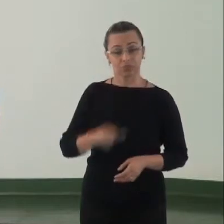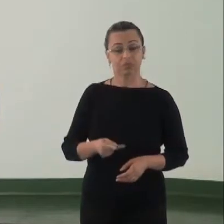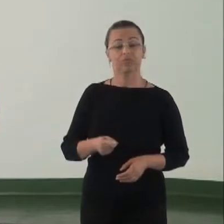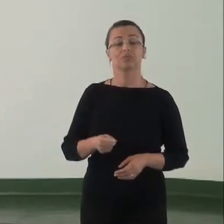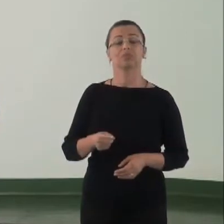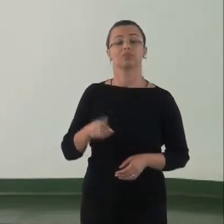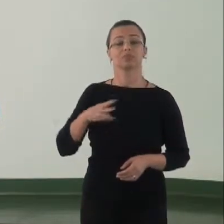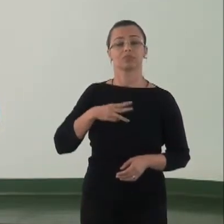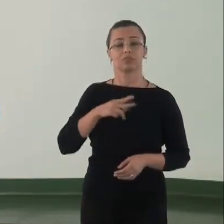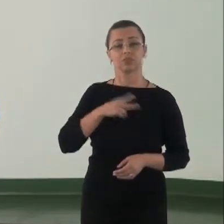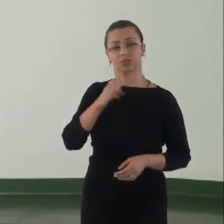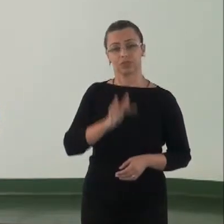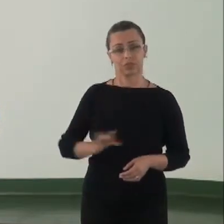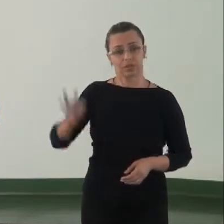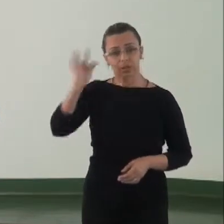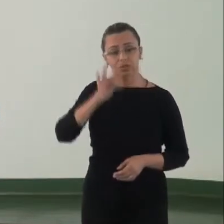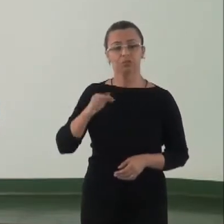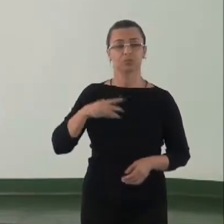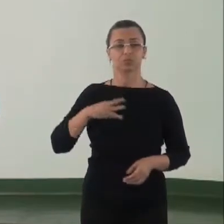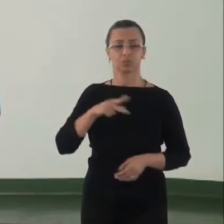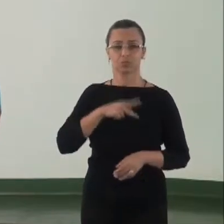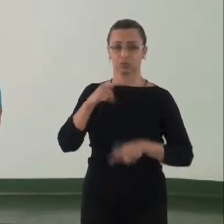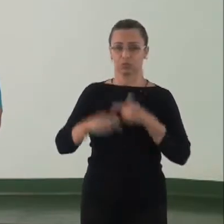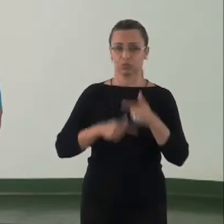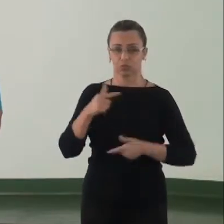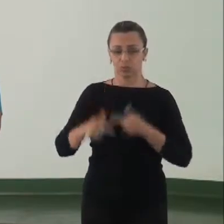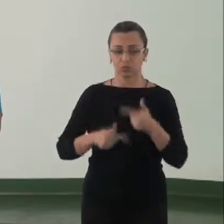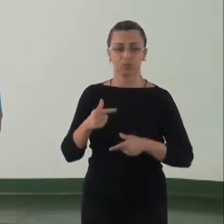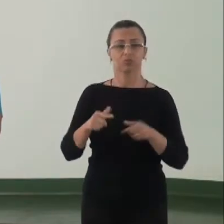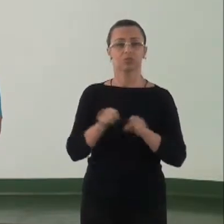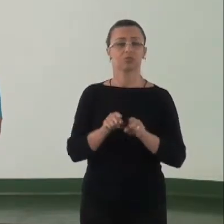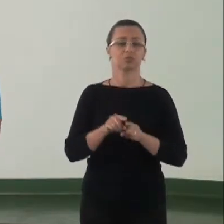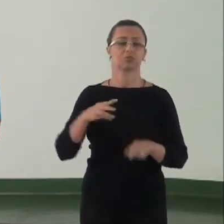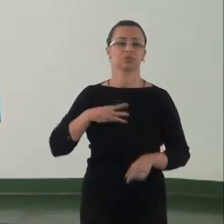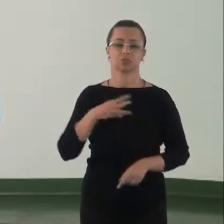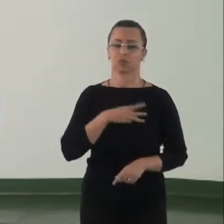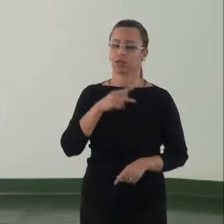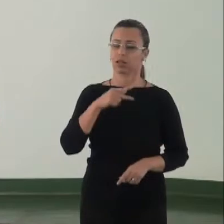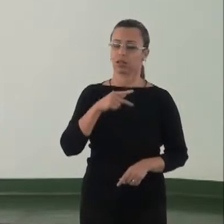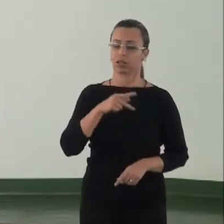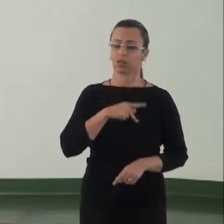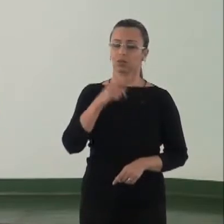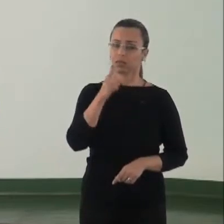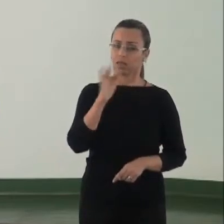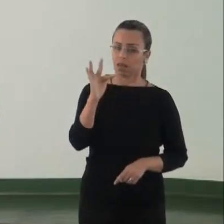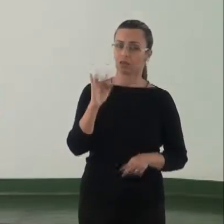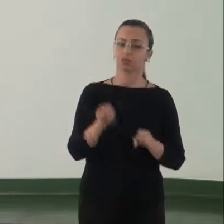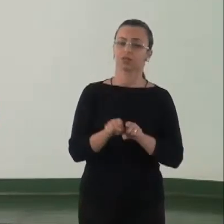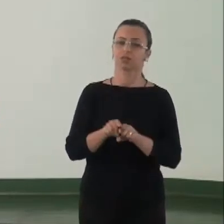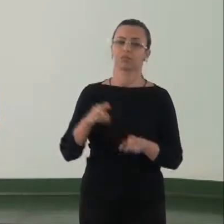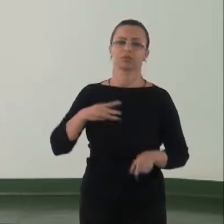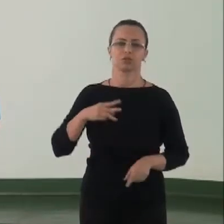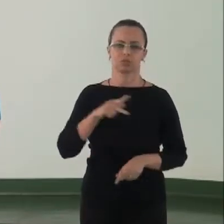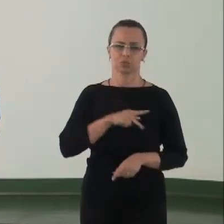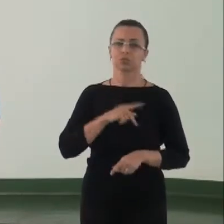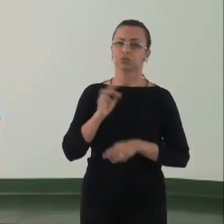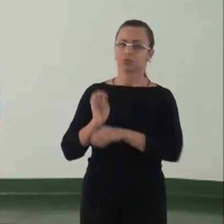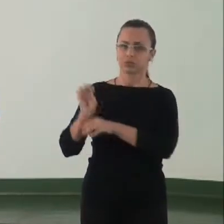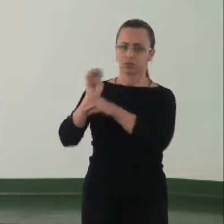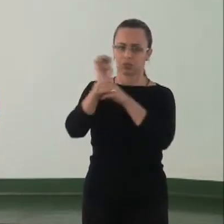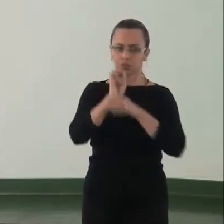ao Ministério Público Federal, ao Ministério Público do Trabalho, ao Ministério Público do Distrito Federal, aos Ministérios Públicos Estaduais,